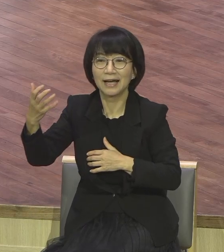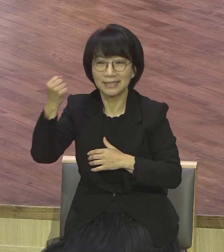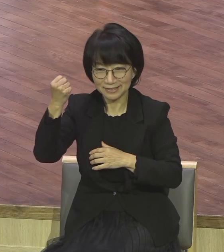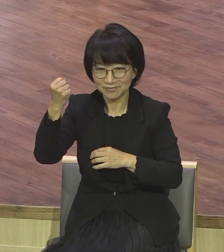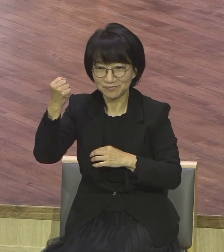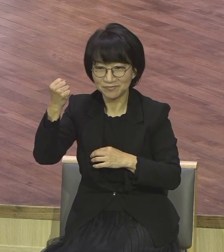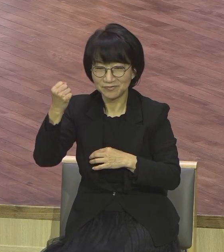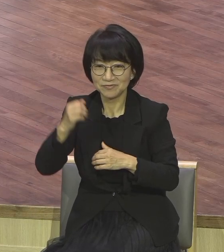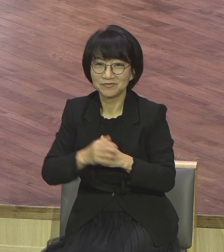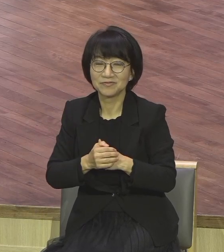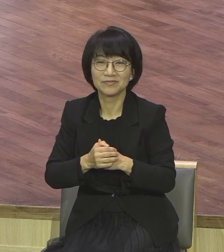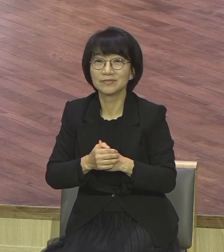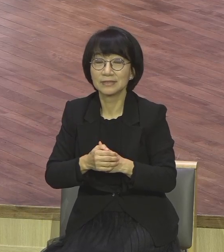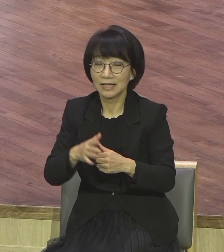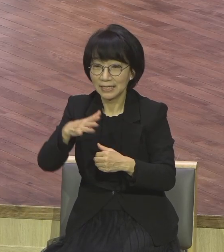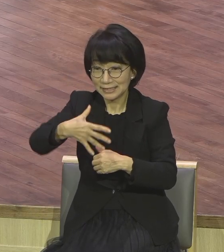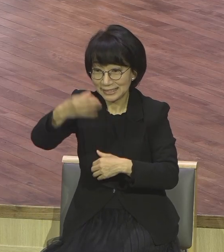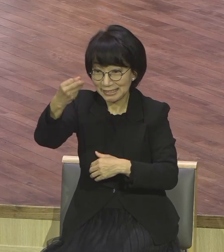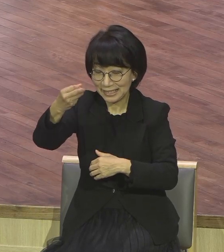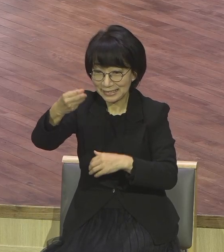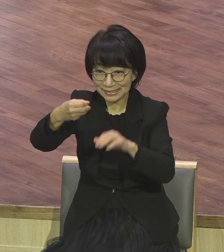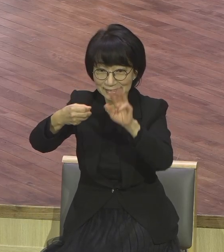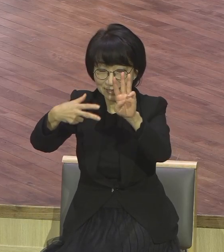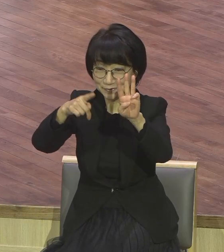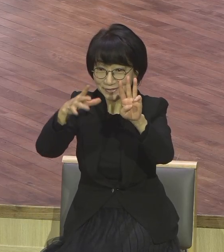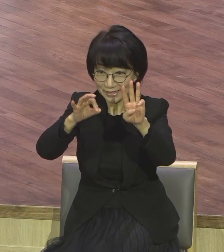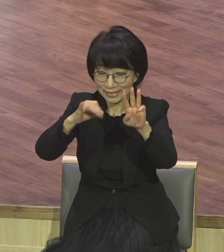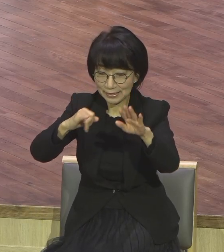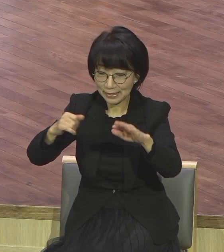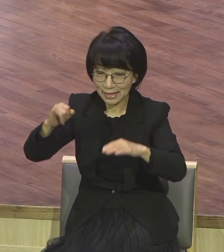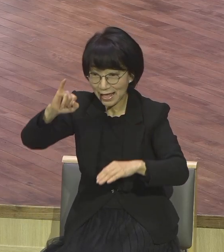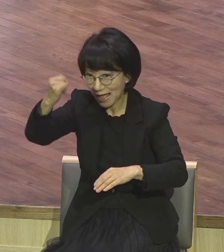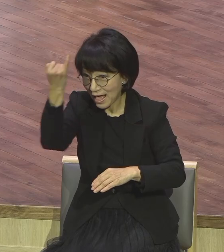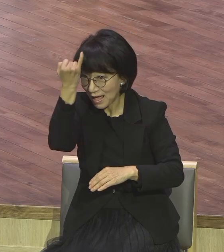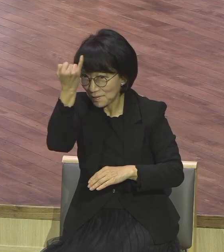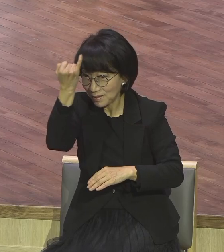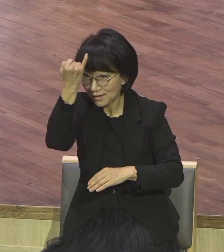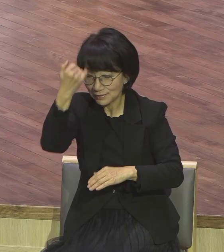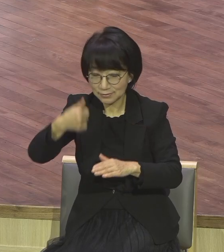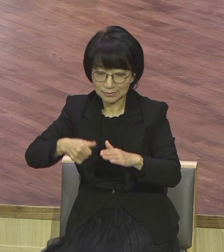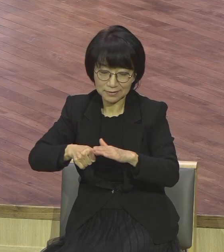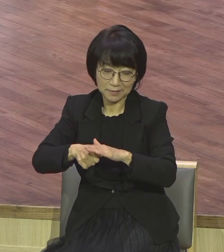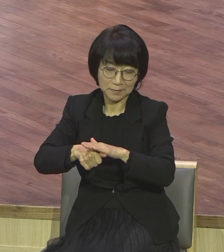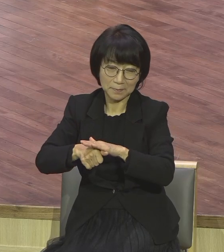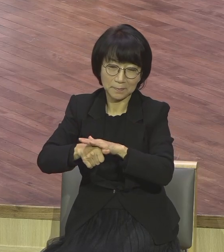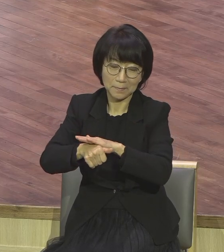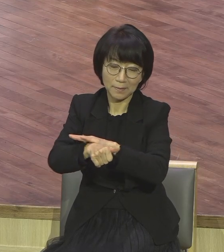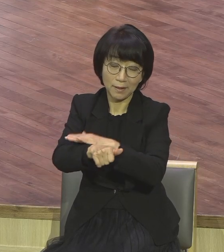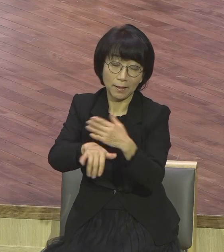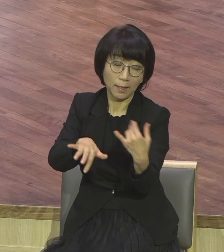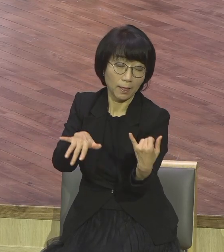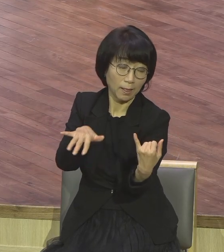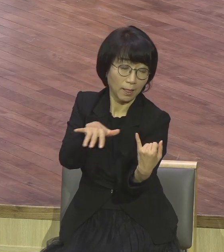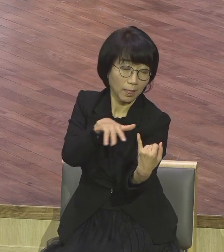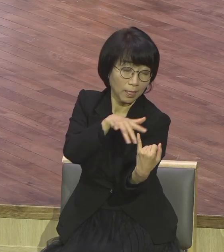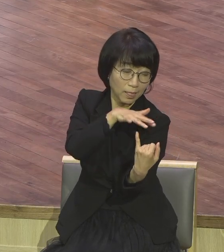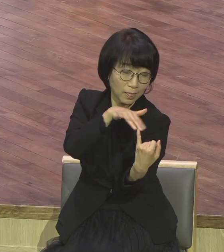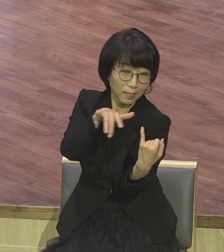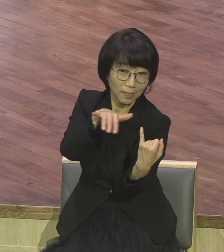상시의 3장에 하와가 뱀의 이 말을 듣고 속은 것은 하와가 귀가 열어가지고 그렇게